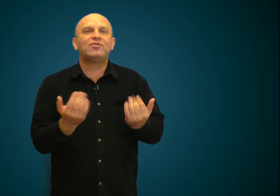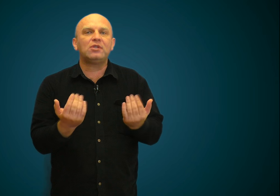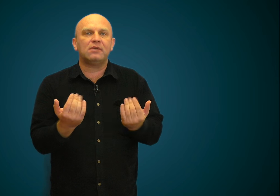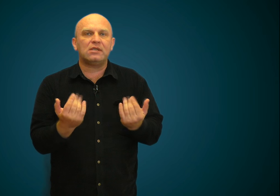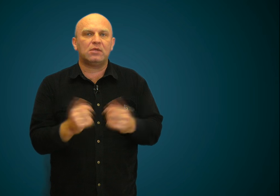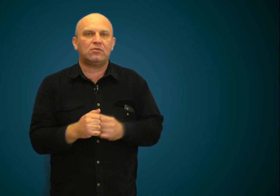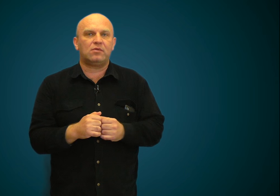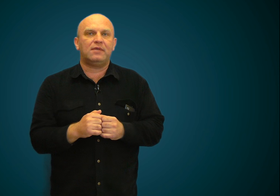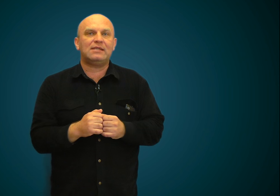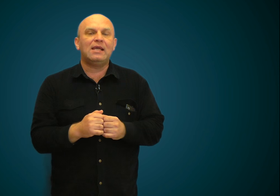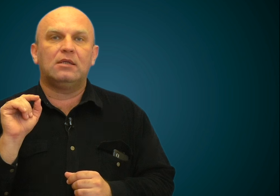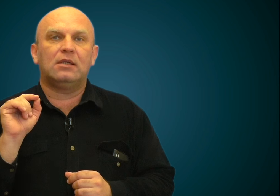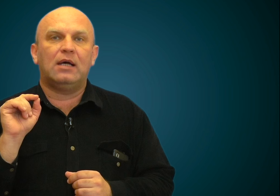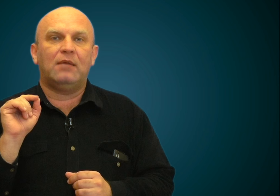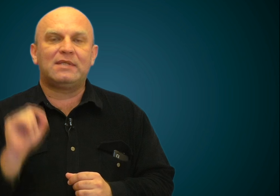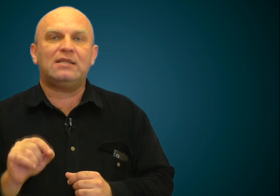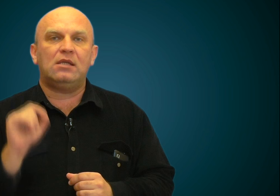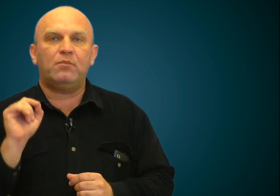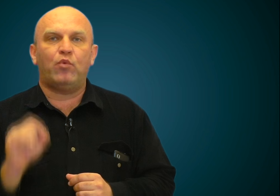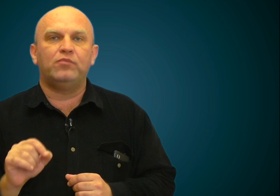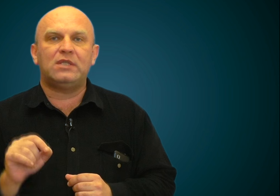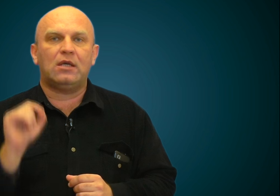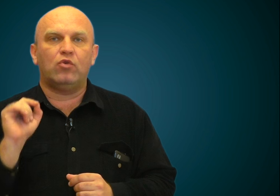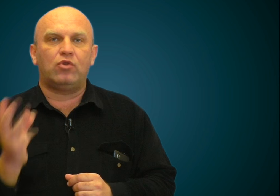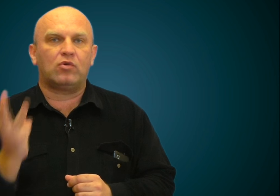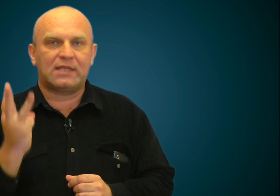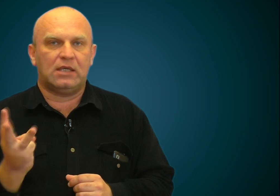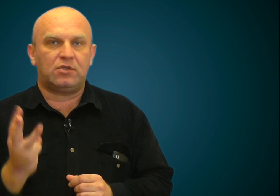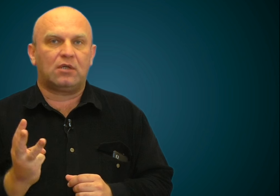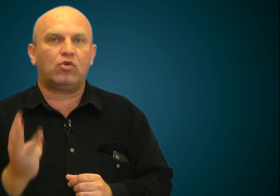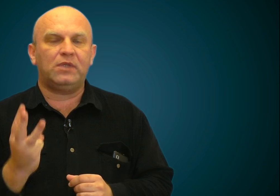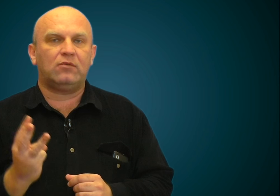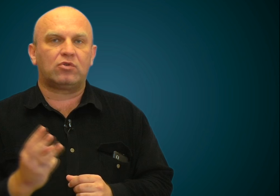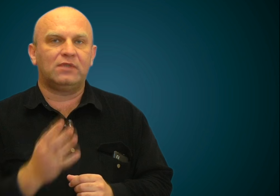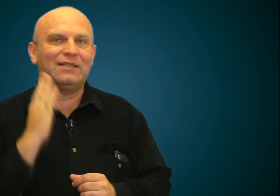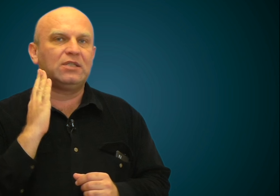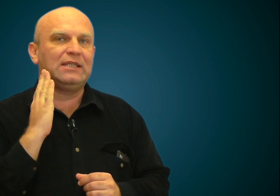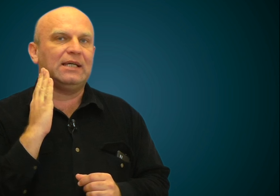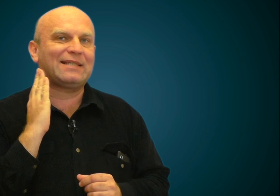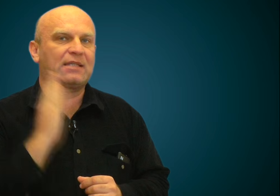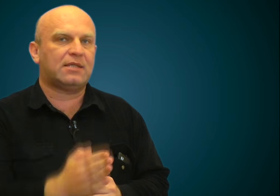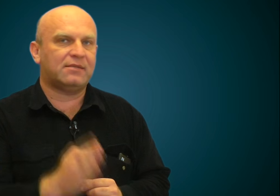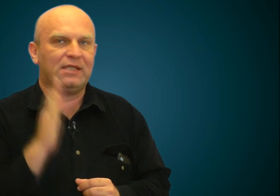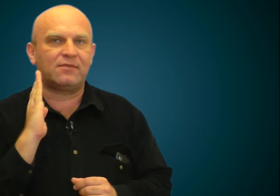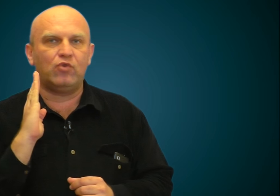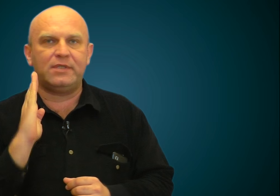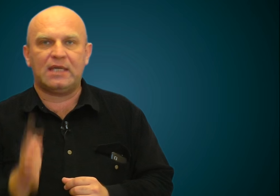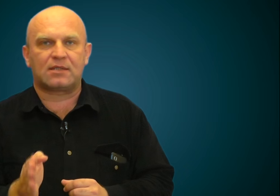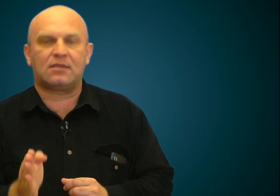считываете обратную связь. Обязательно помните о трех задачах. Кроме того, что вы должны рассказывать свой текст,